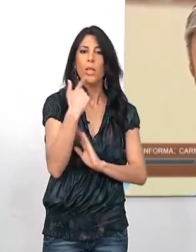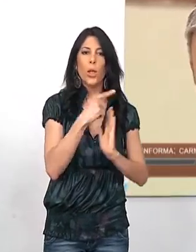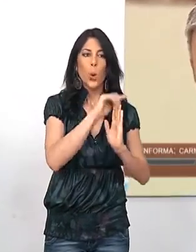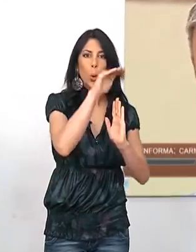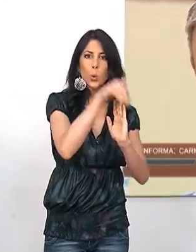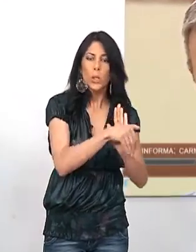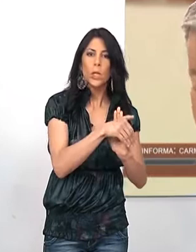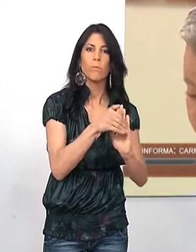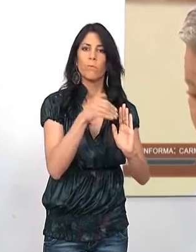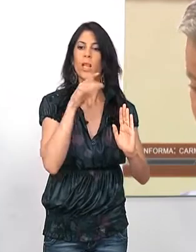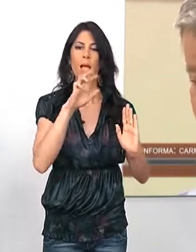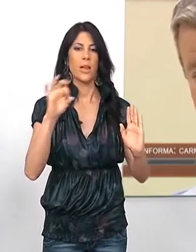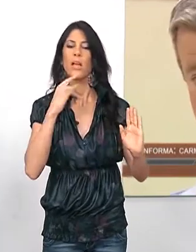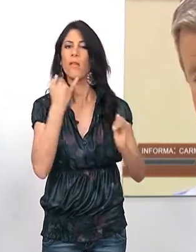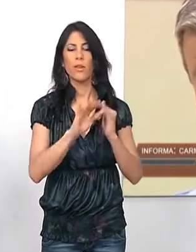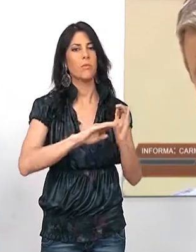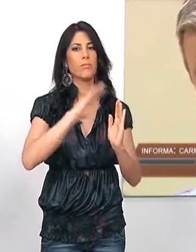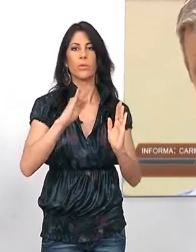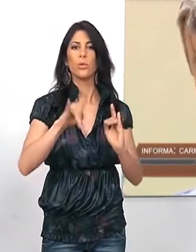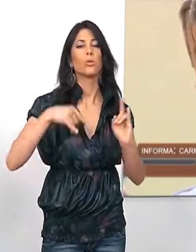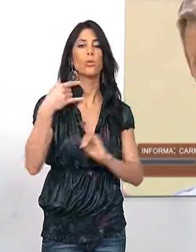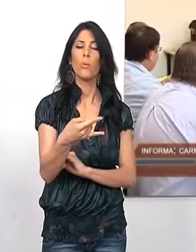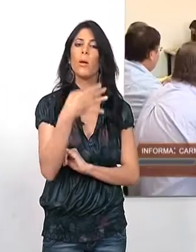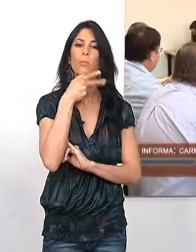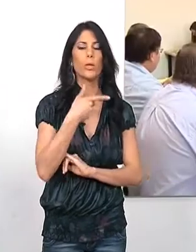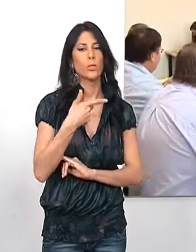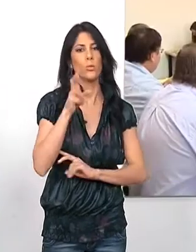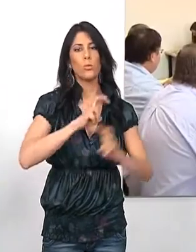hubiera permitido el ERTE, al menos hasta que venciera el ERTE, ahora sí es posible.